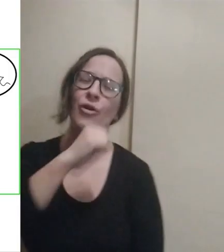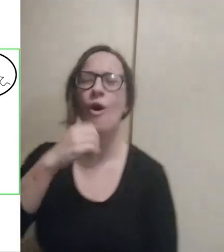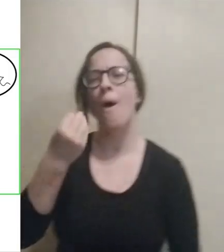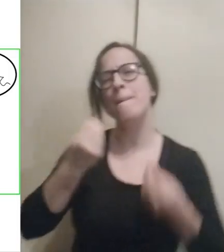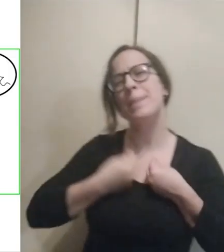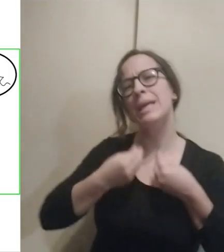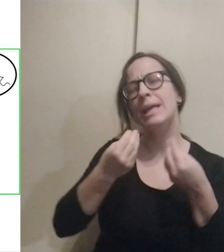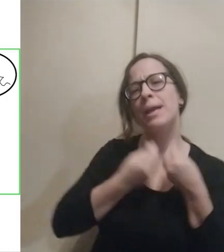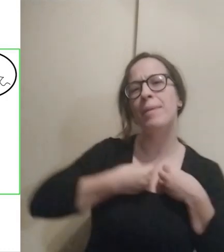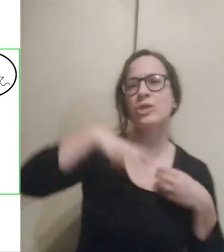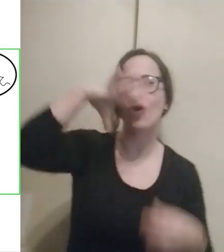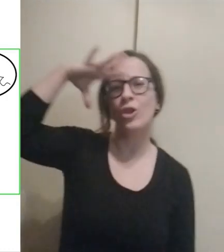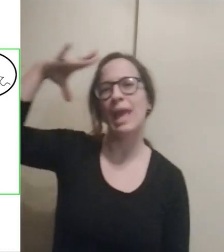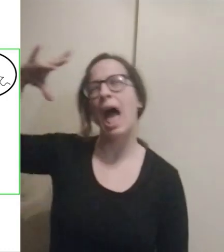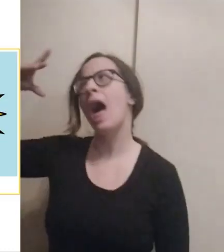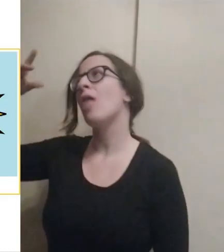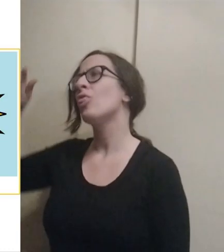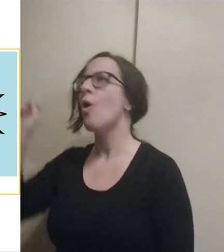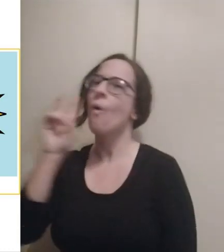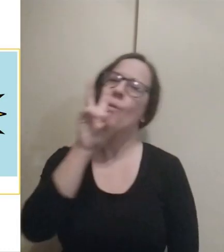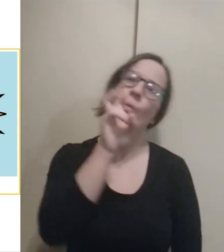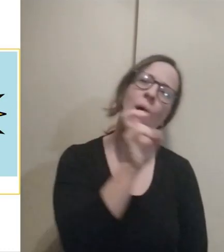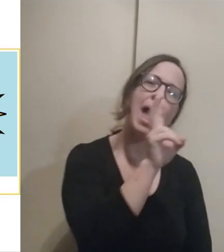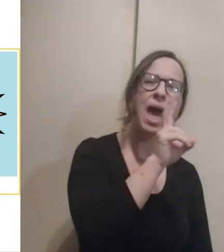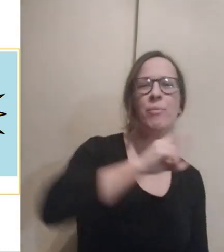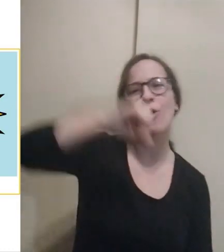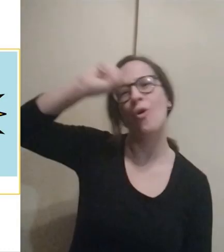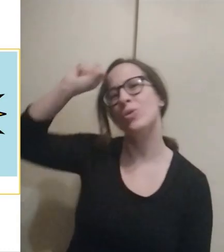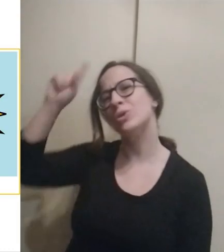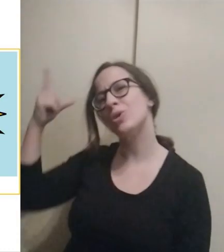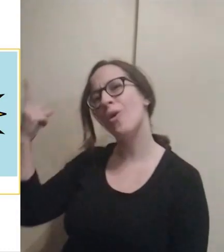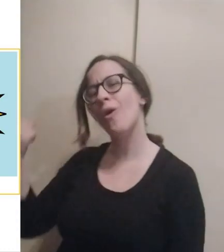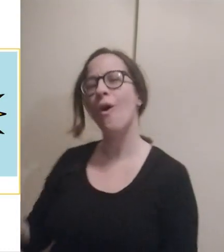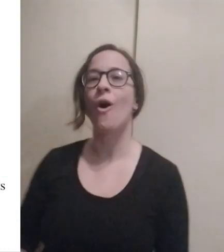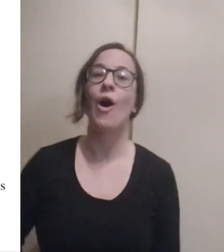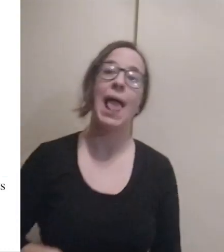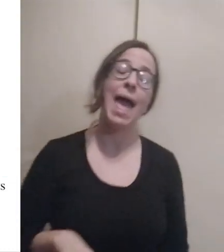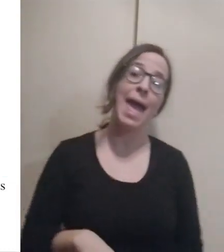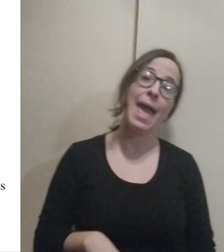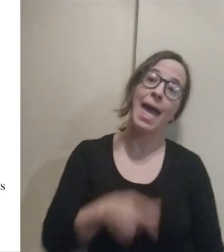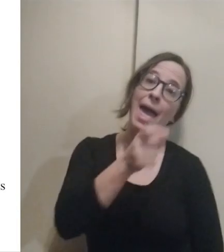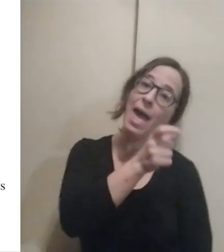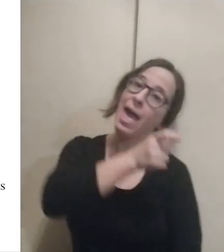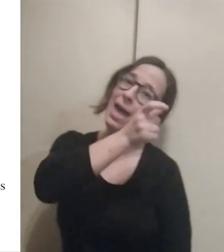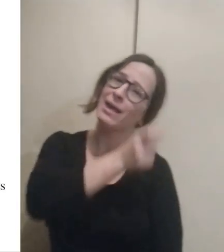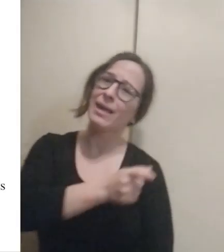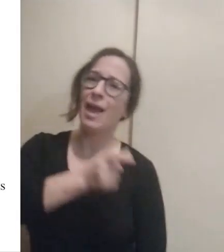Vive soñando un nuevo sol En que